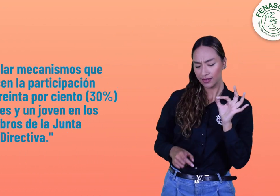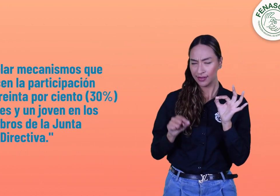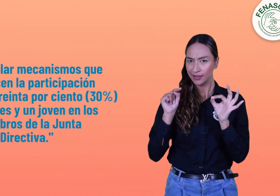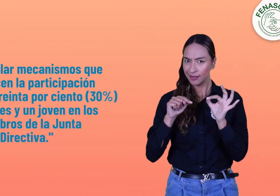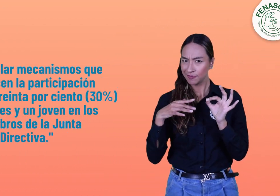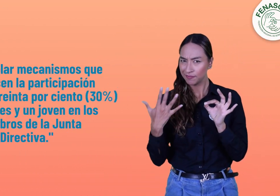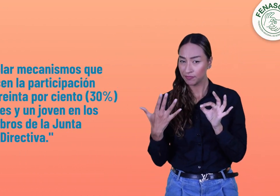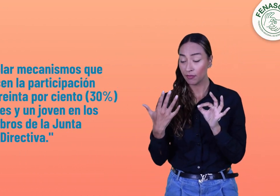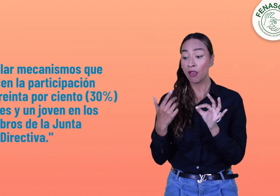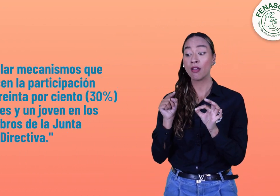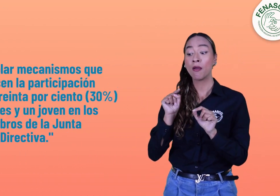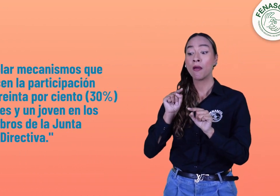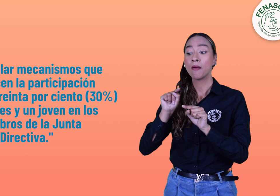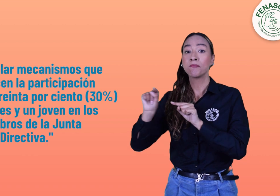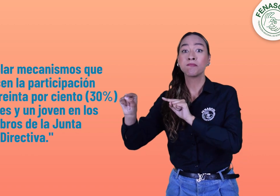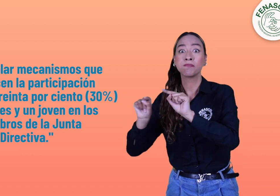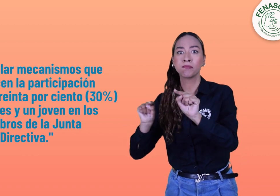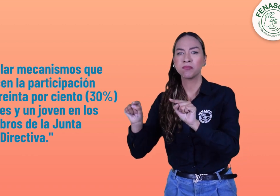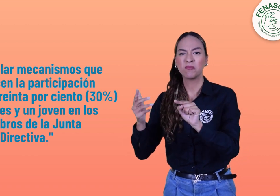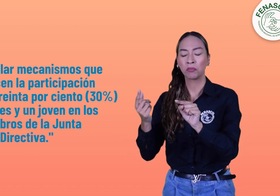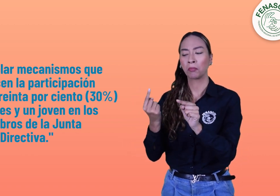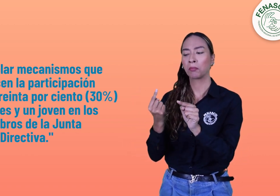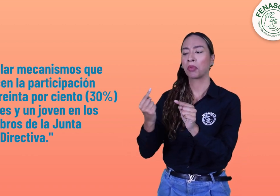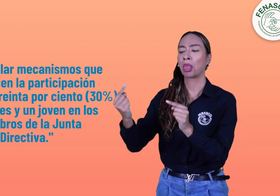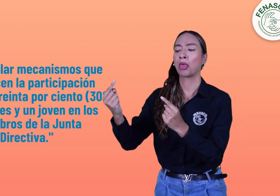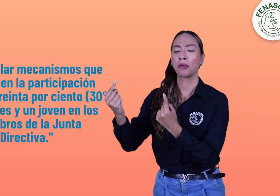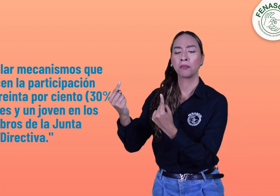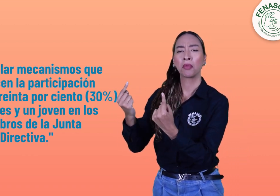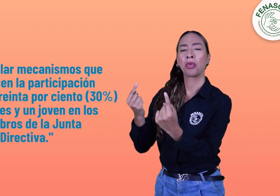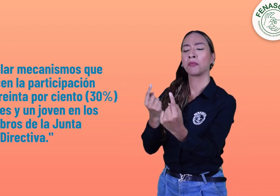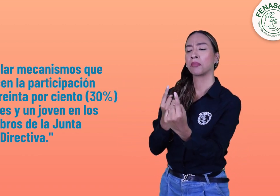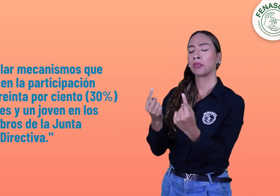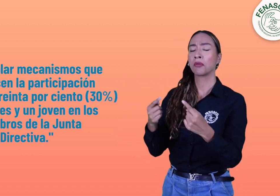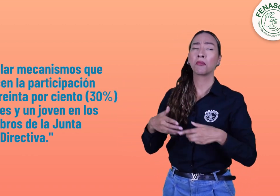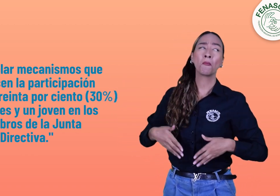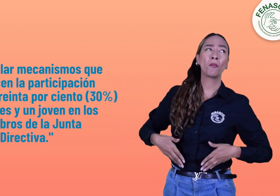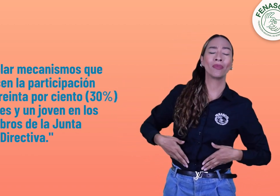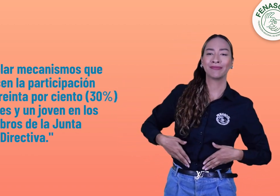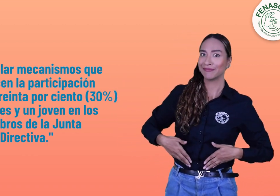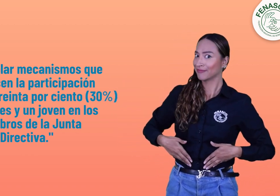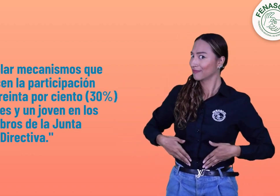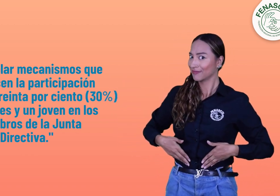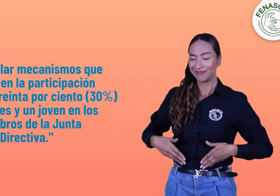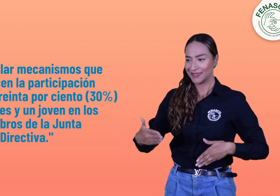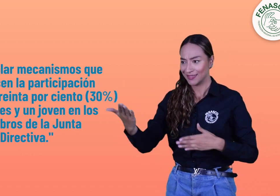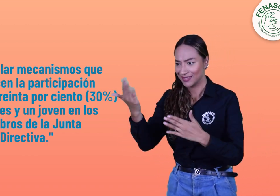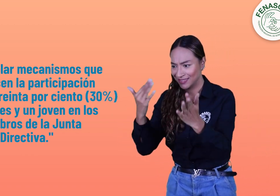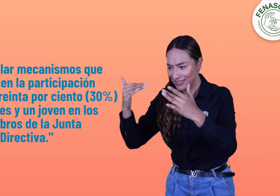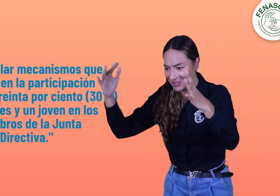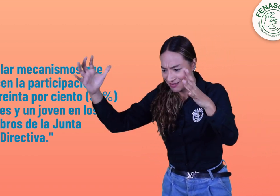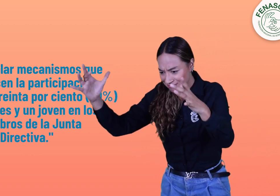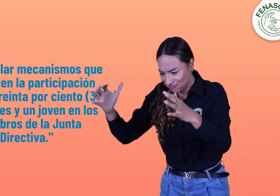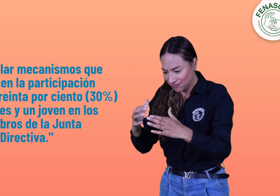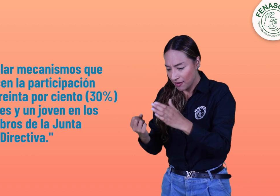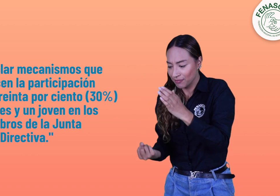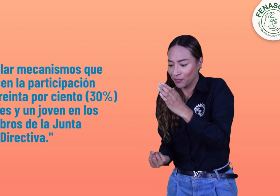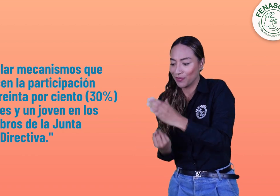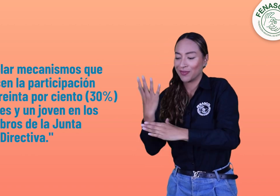de las personas que hicieron el llamado para la creación de las organizaciones, el decreto nos habla que debe haber la